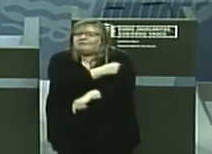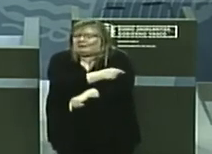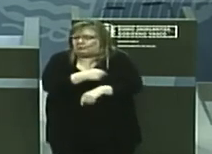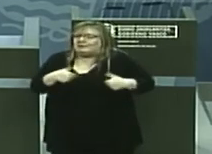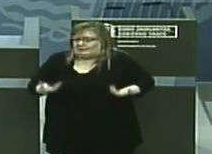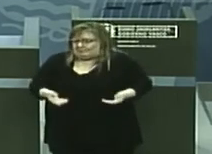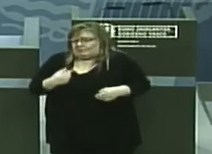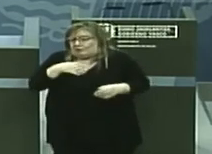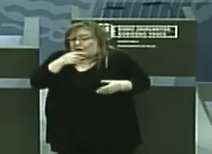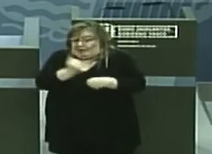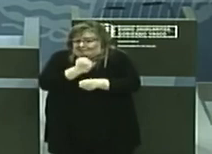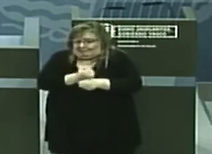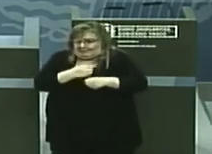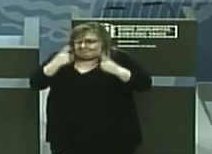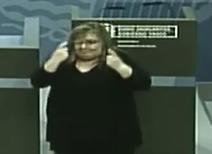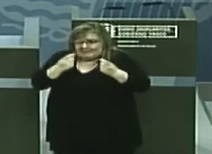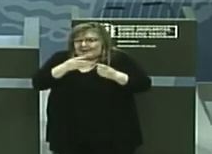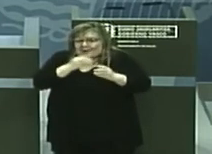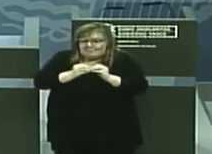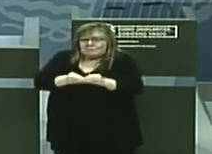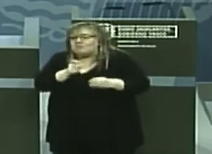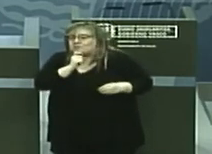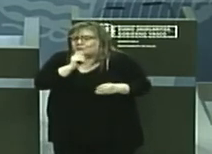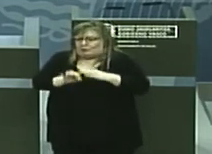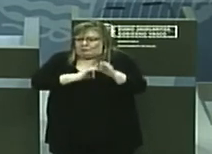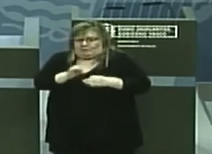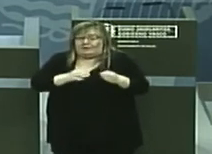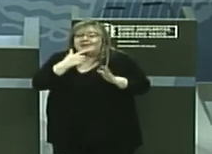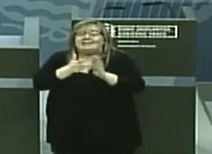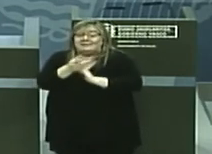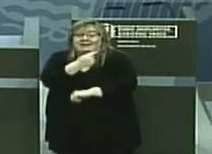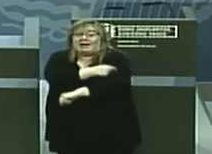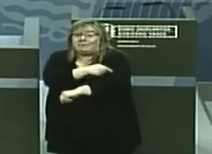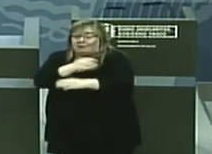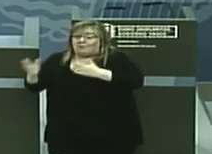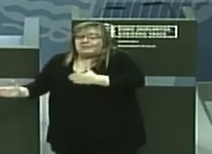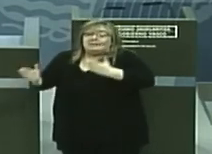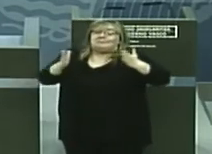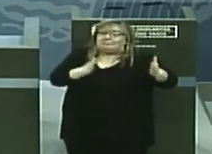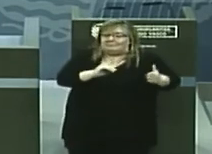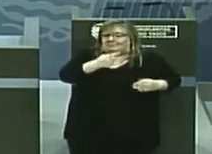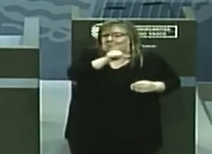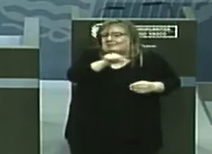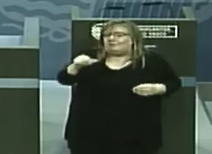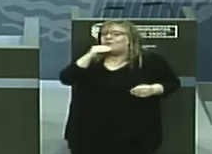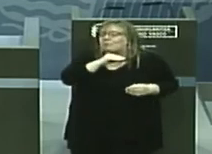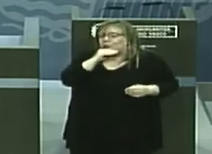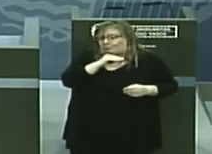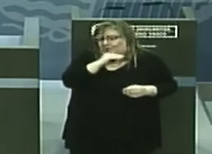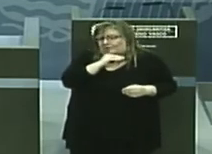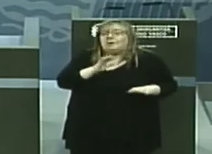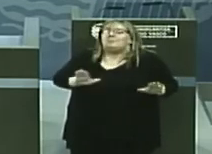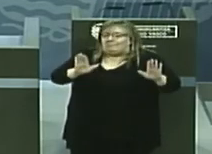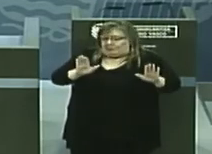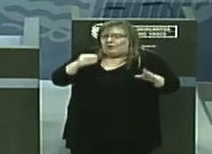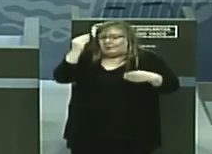en todo esto. Por lo tanto, los plazos se adelantarían a los primeros de octubre, pero siempre teniendo en cuenta